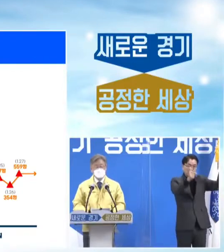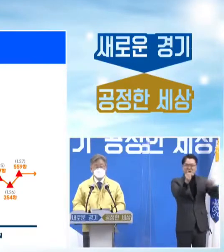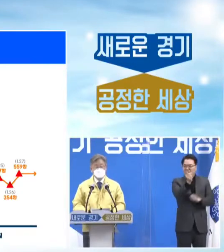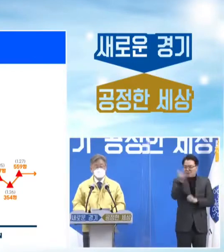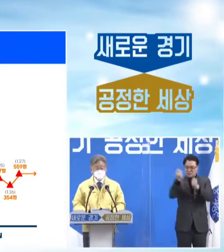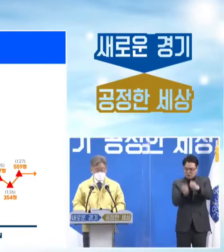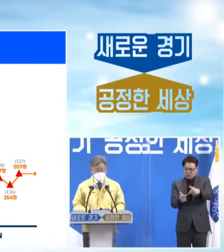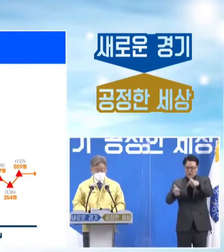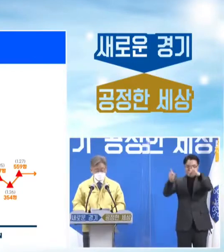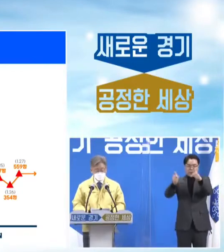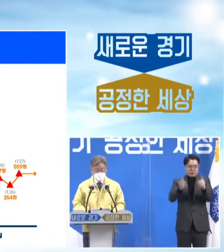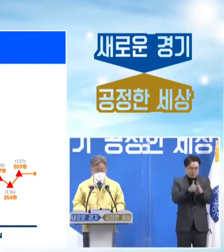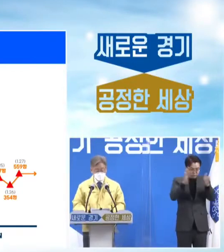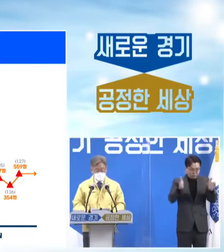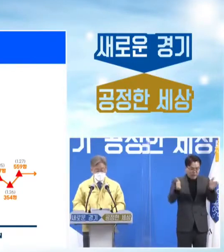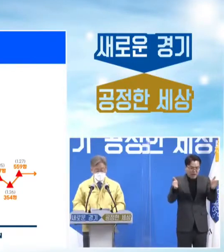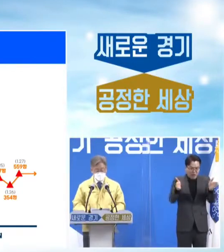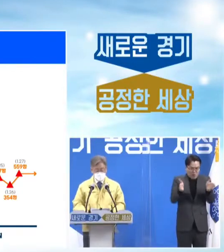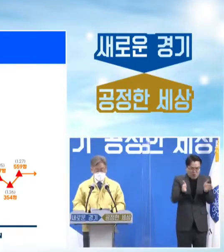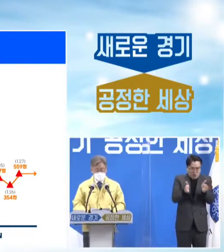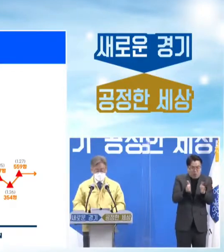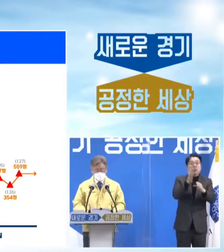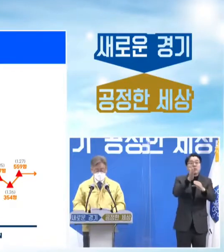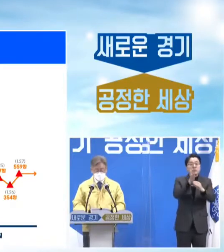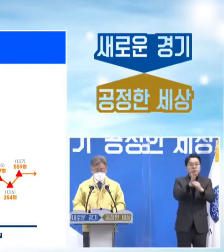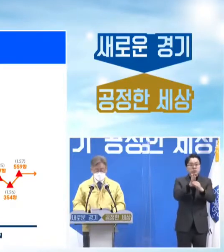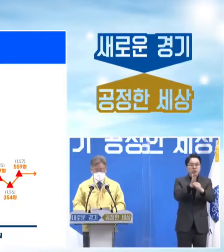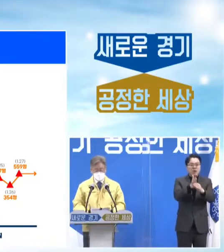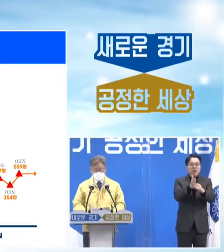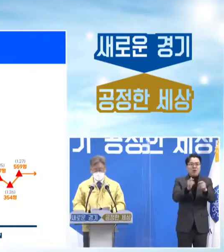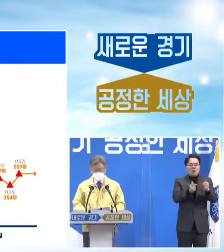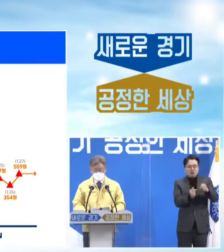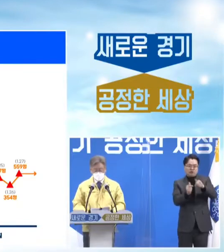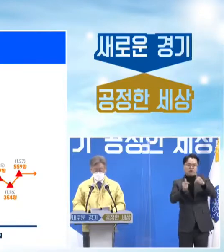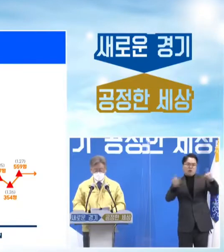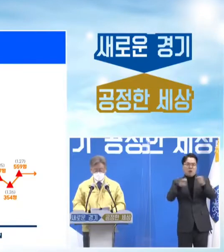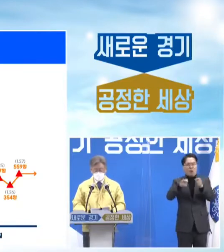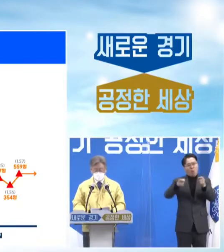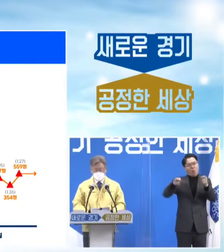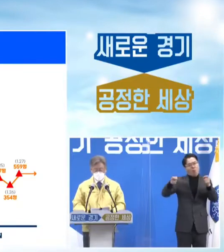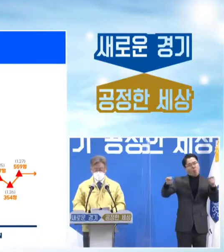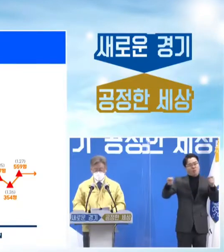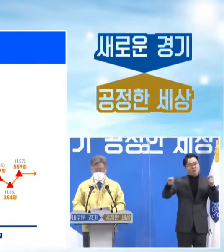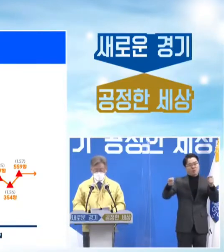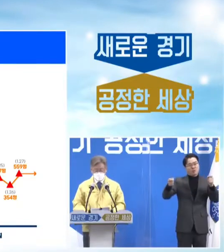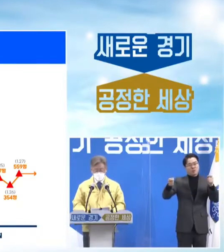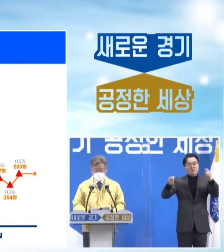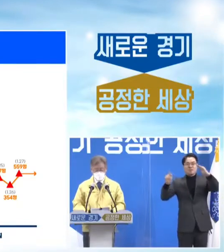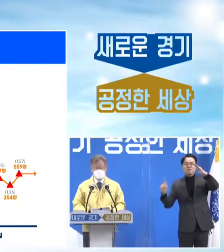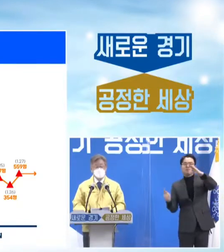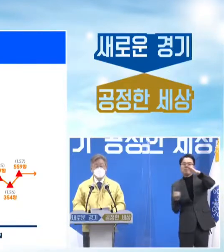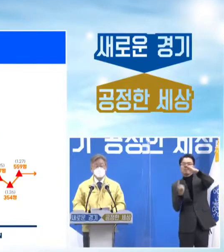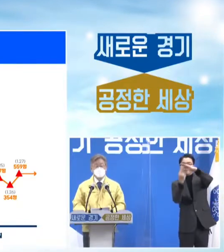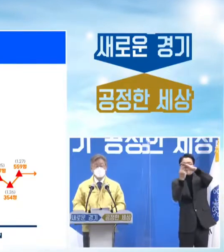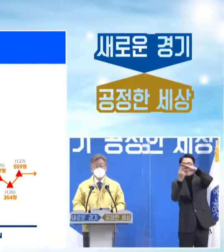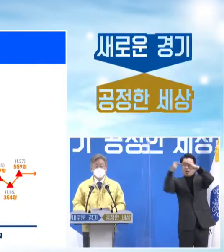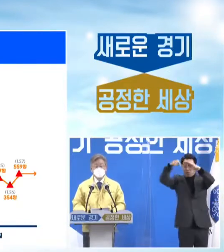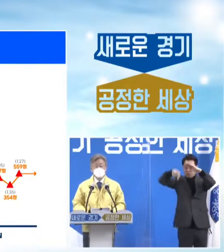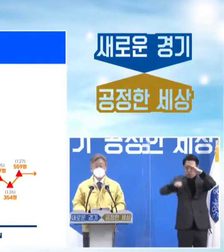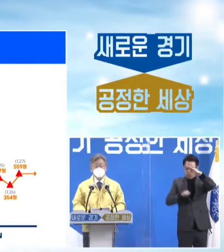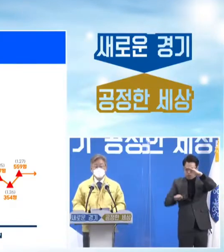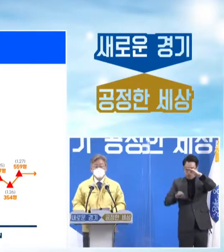점차 짧아지고 유행 기간은 길어지고 대유행 기간 중에 고점은 물론이고 저점도